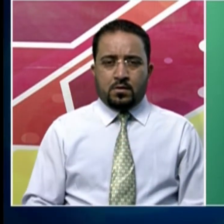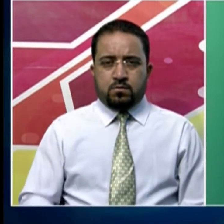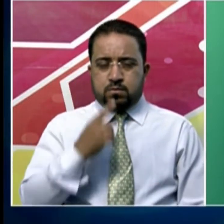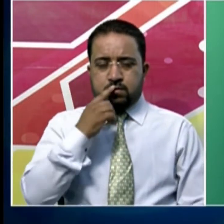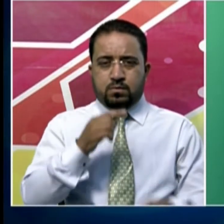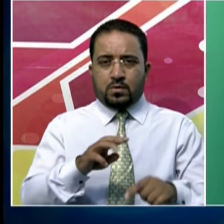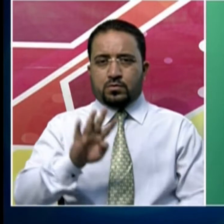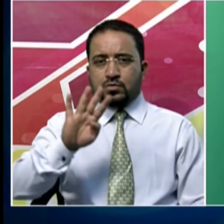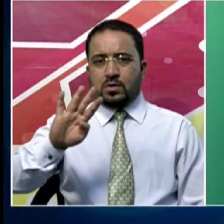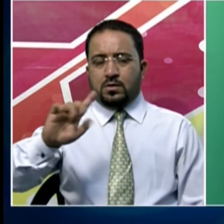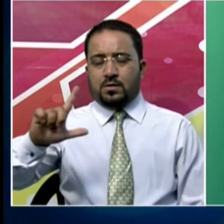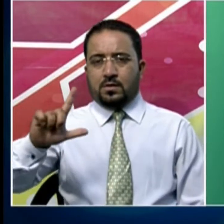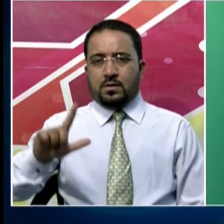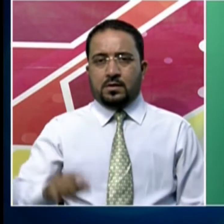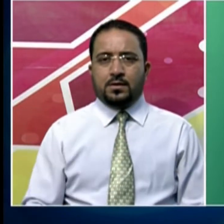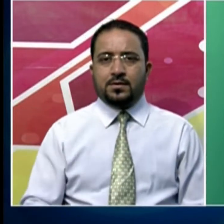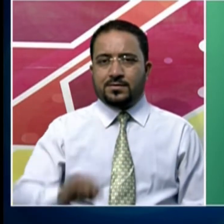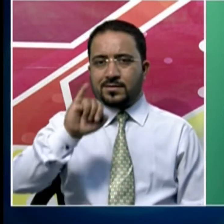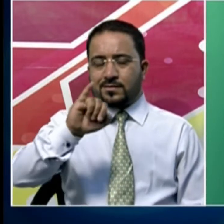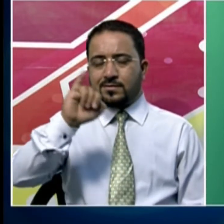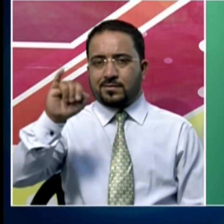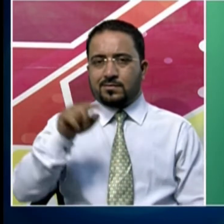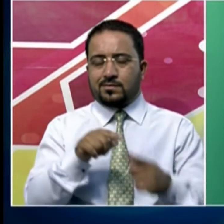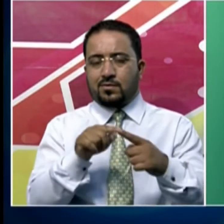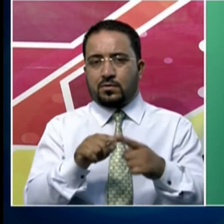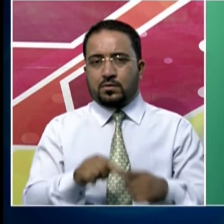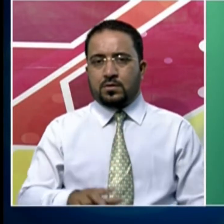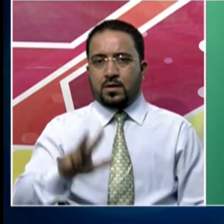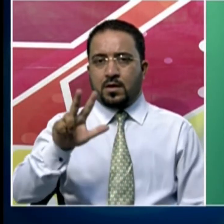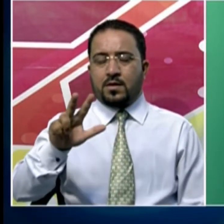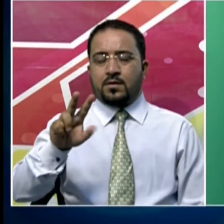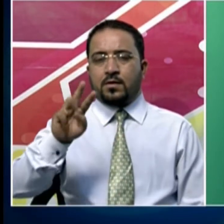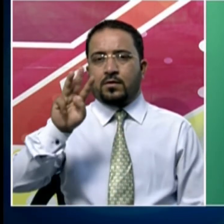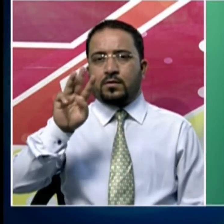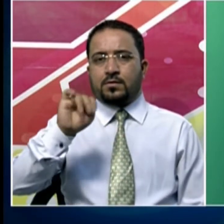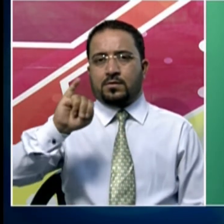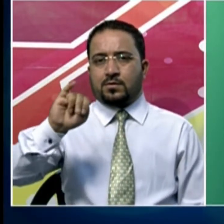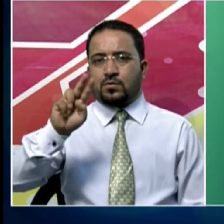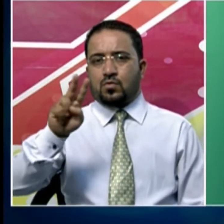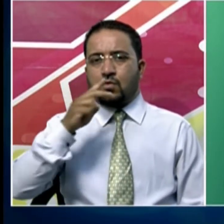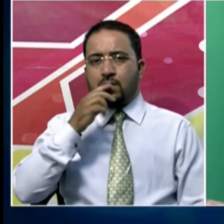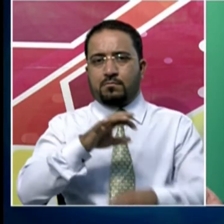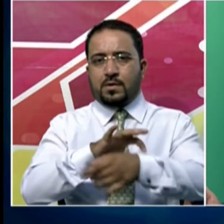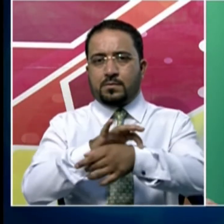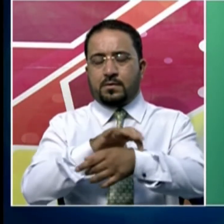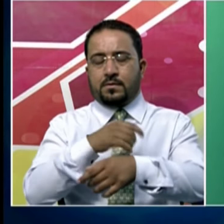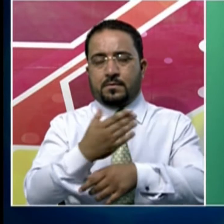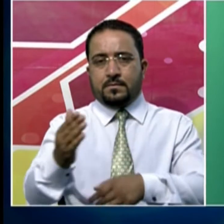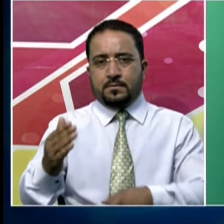فیلحال چار لاکھ ست سٹھ ہزار آٹھ سو بیاسی مریض زیر علاج ہیں